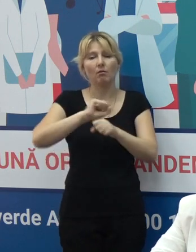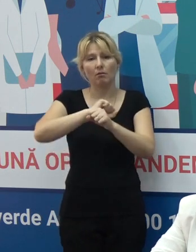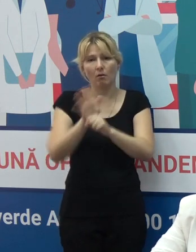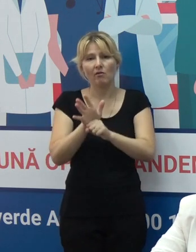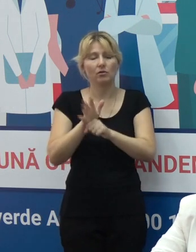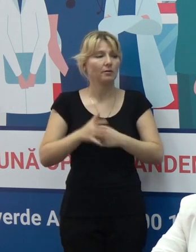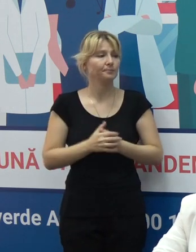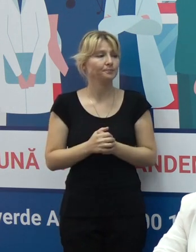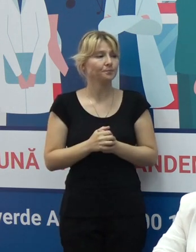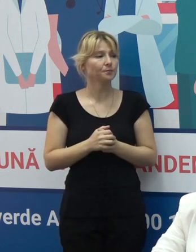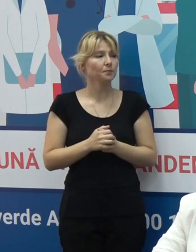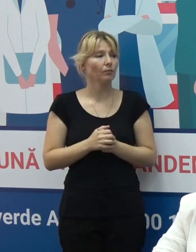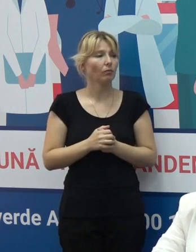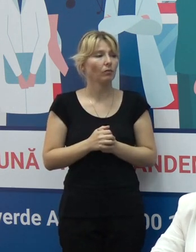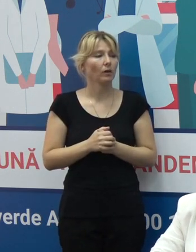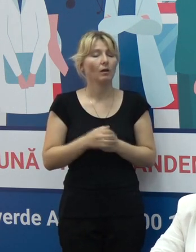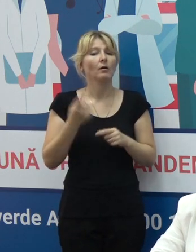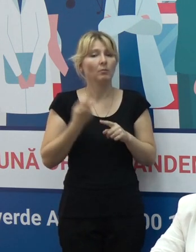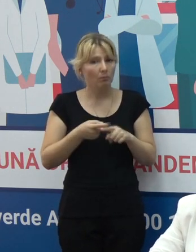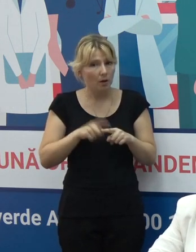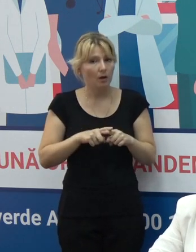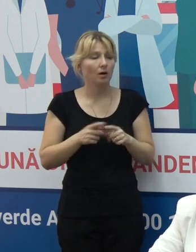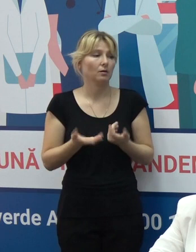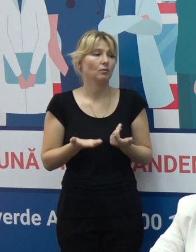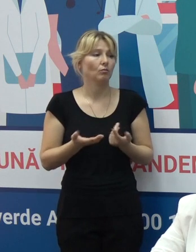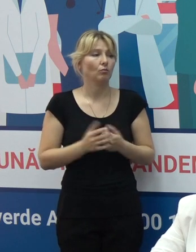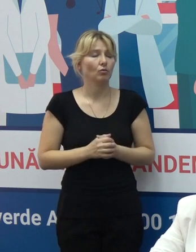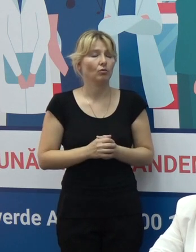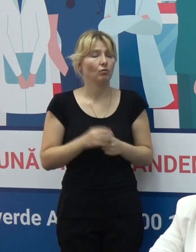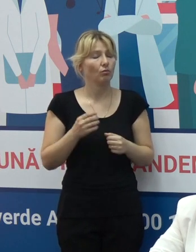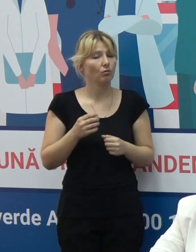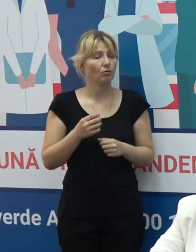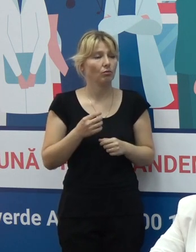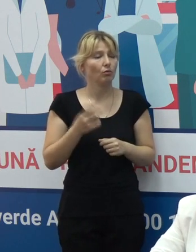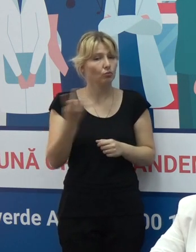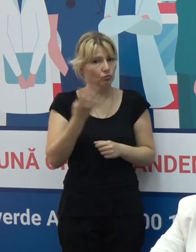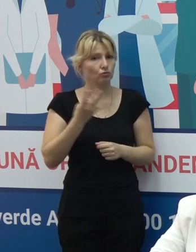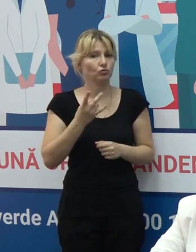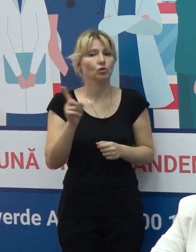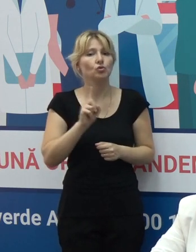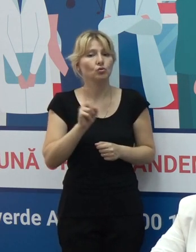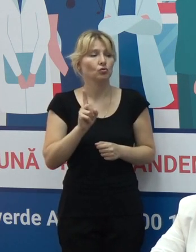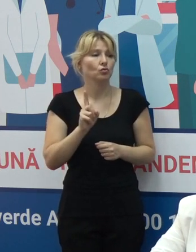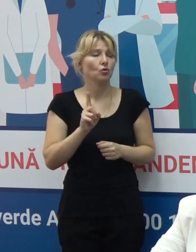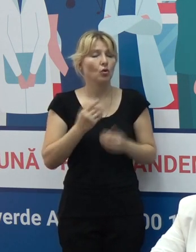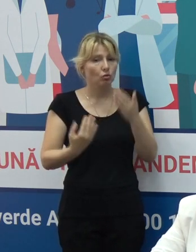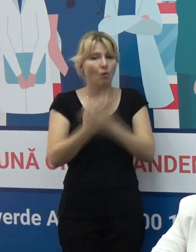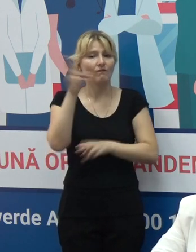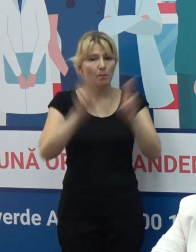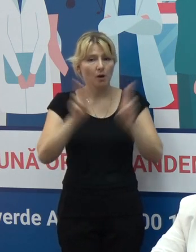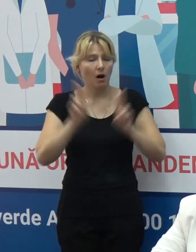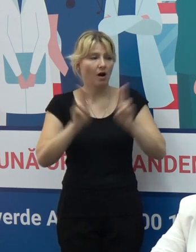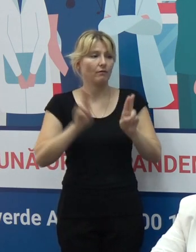în procesul epidemiologic. Ceea ce înseamnă că este nevoie de noi măsuri,